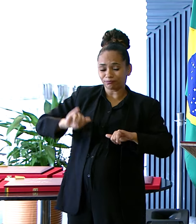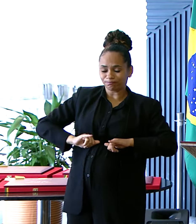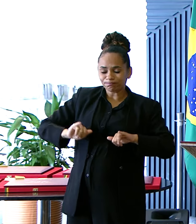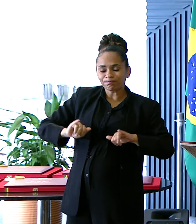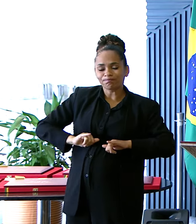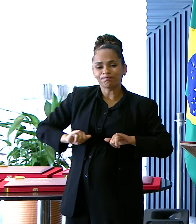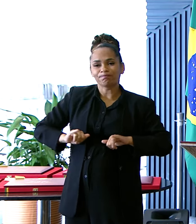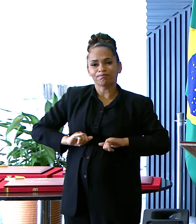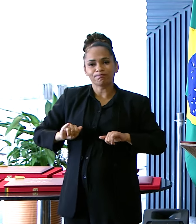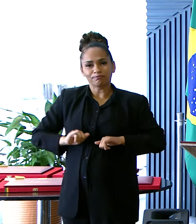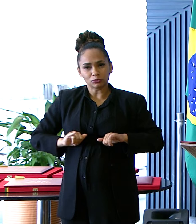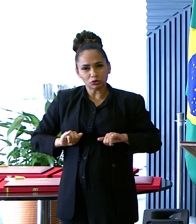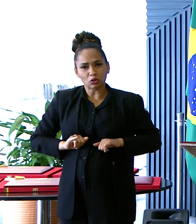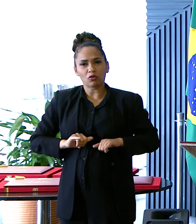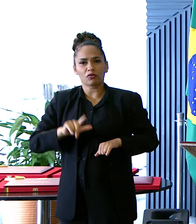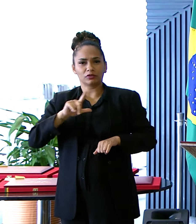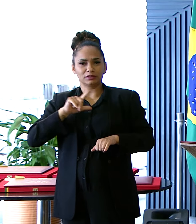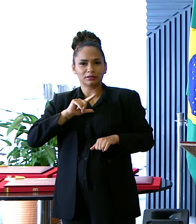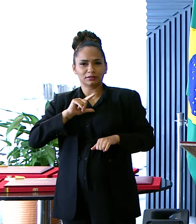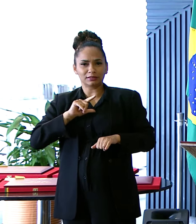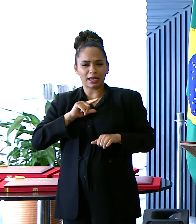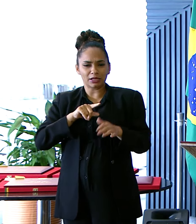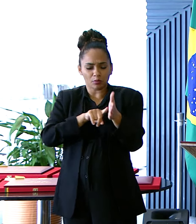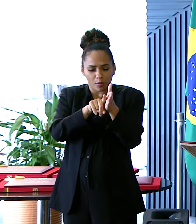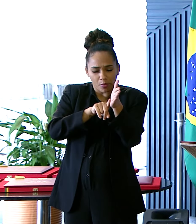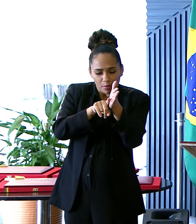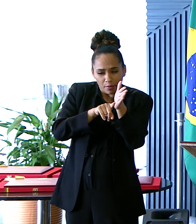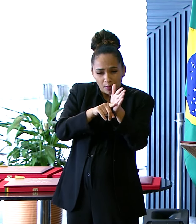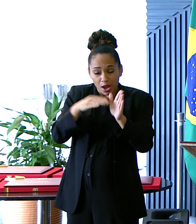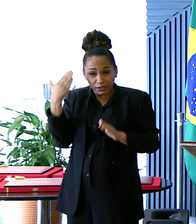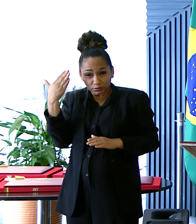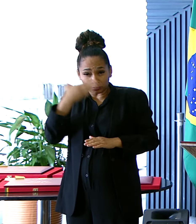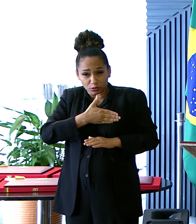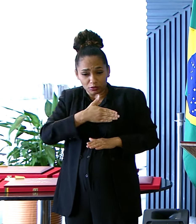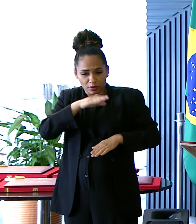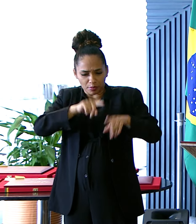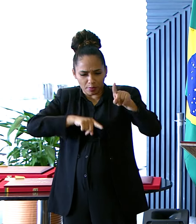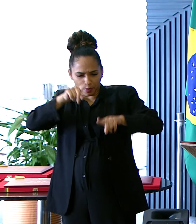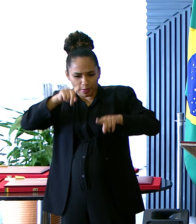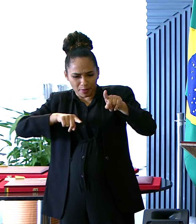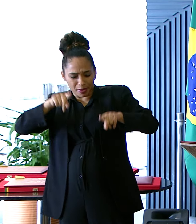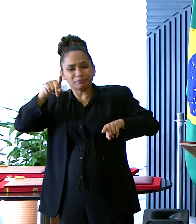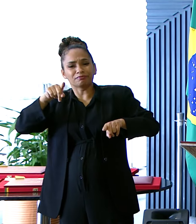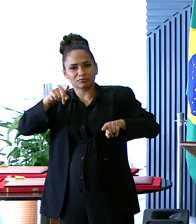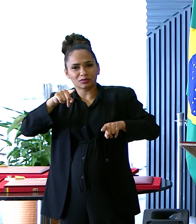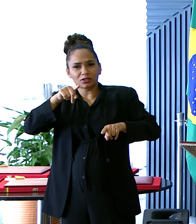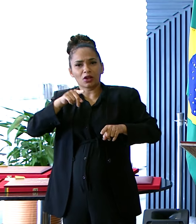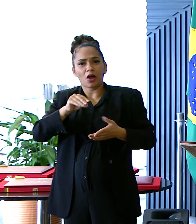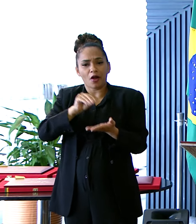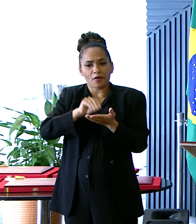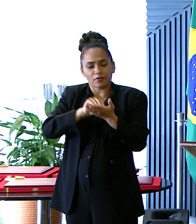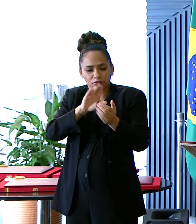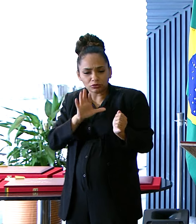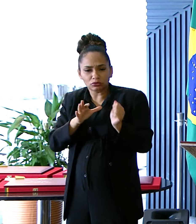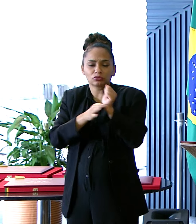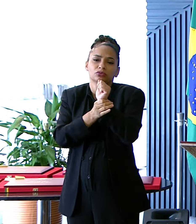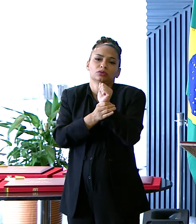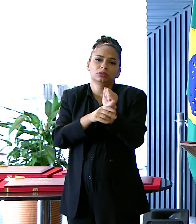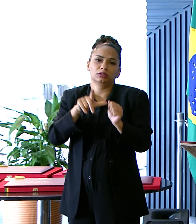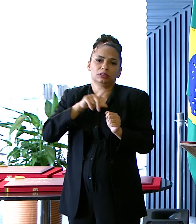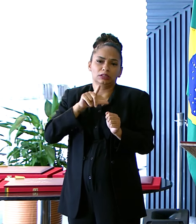Há Levantamentos Estatísticos Que demonstram A desigualdade A desassistência Em parcela